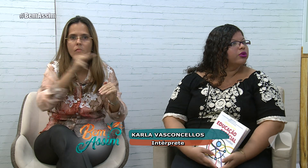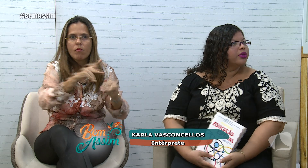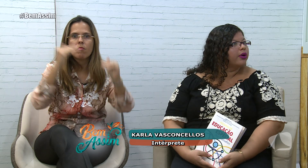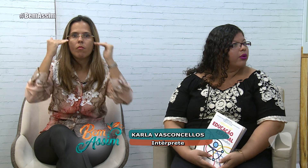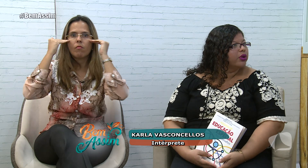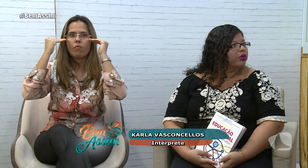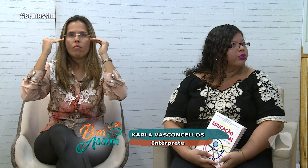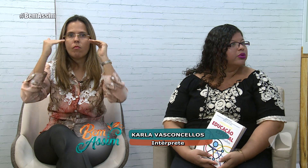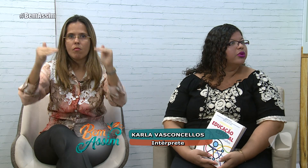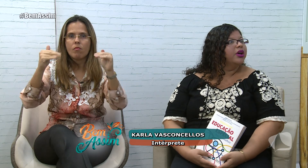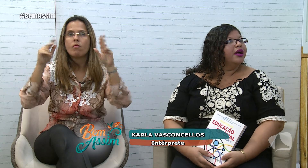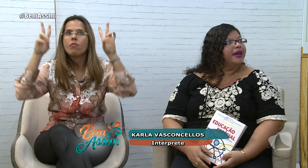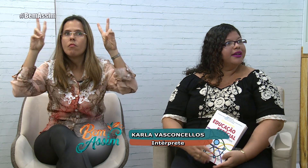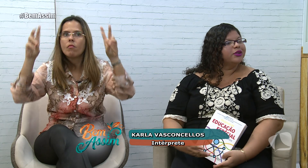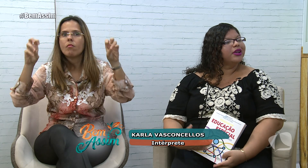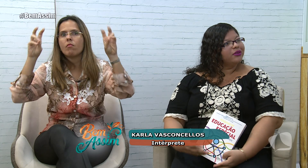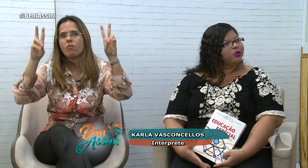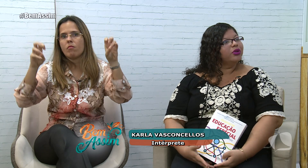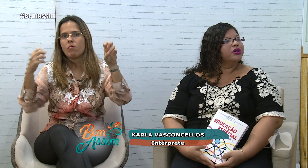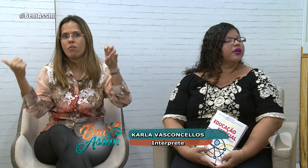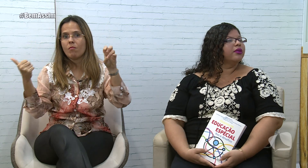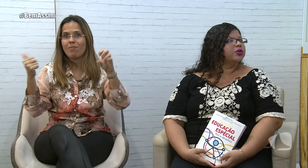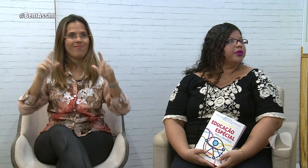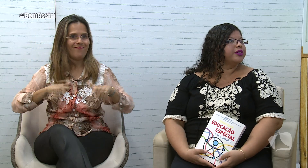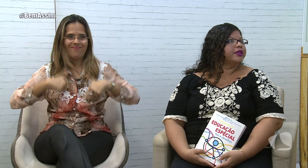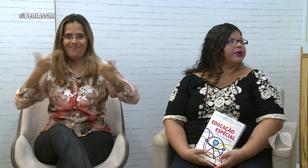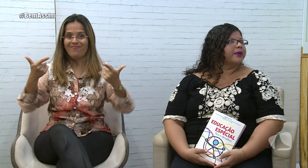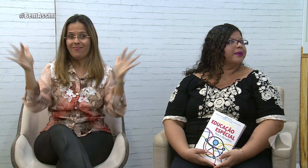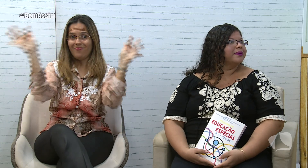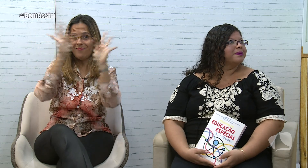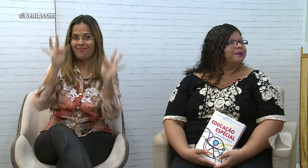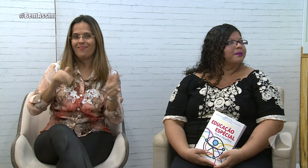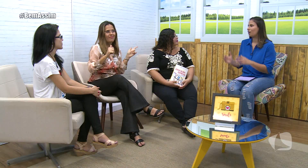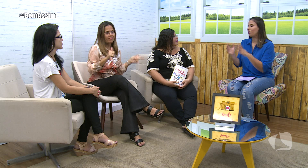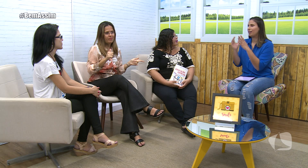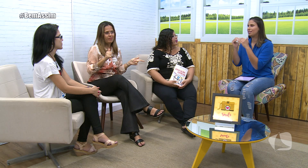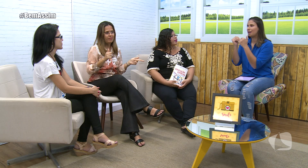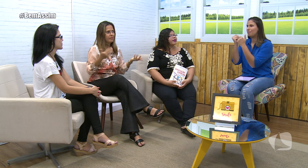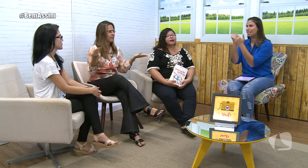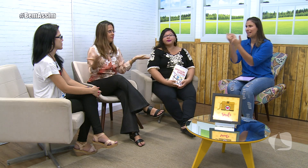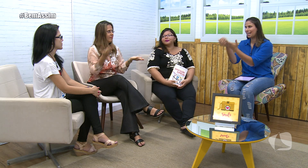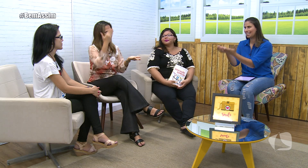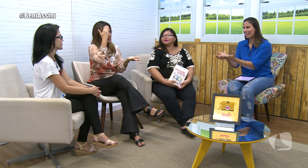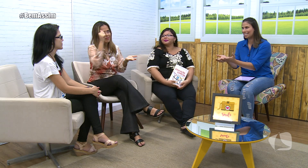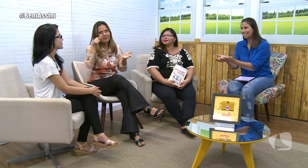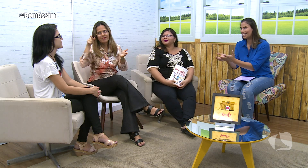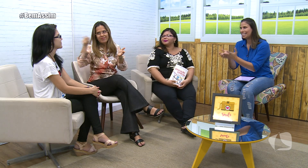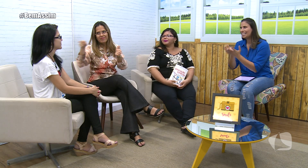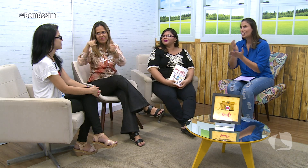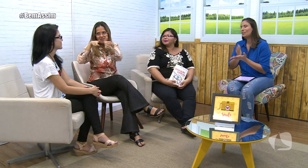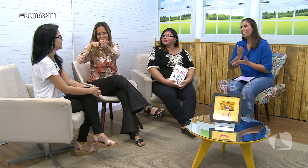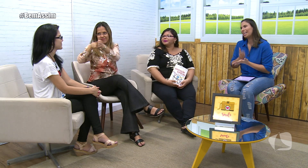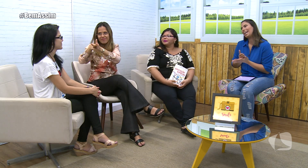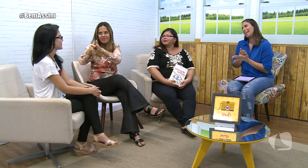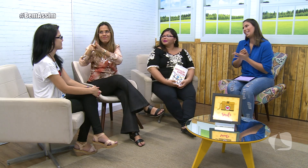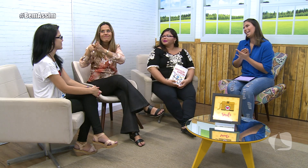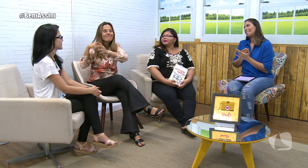conteúdo. E isso já nos motiva enquanto professor. Tá. Agora eu quero saber da Renata. Como é que é, Renata,